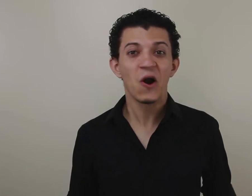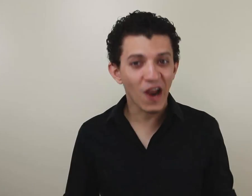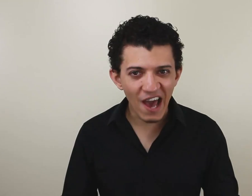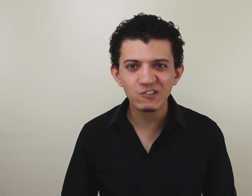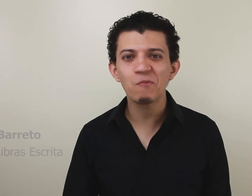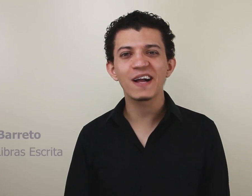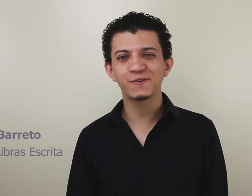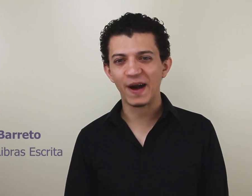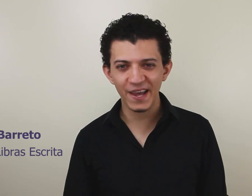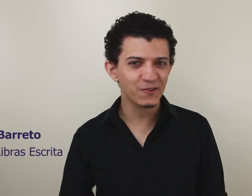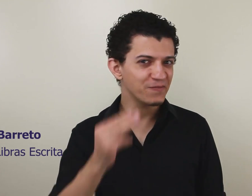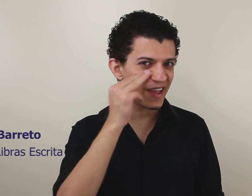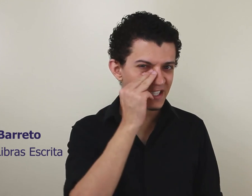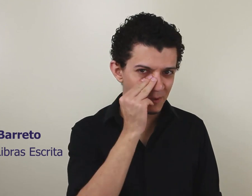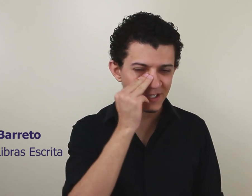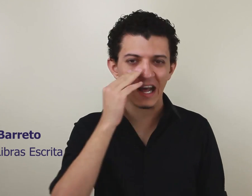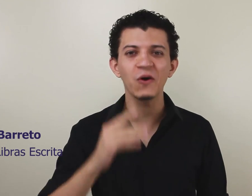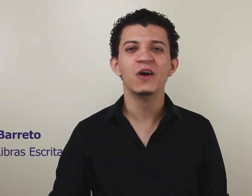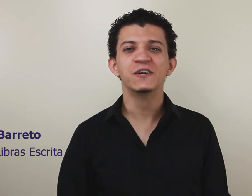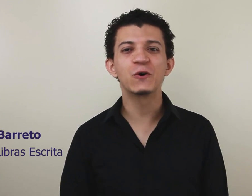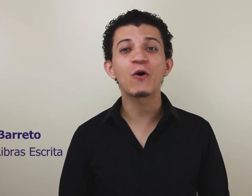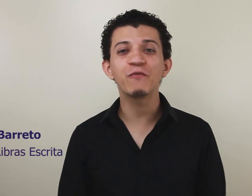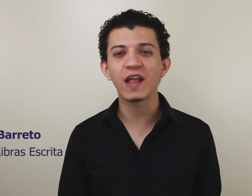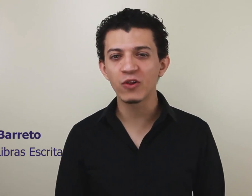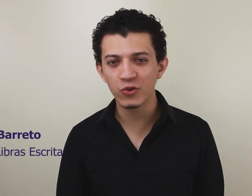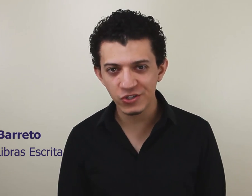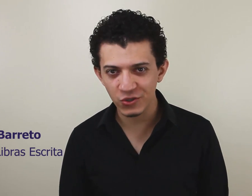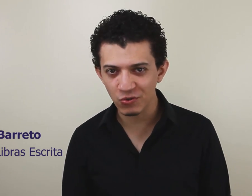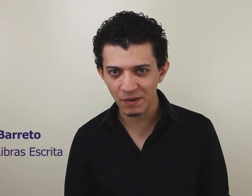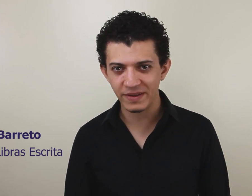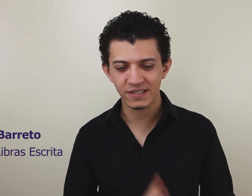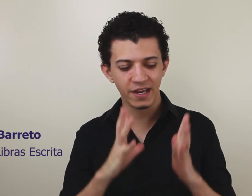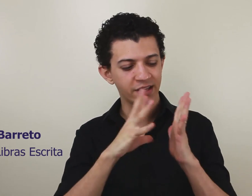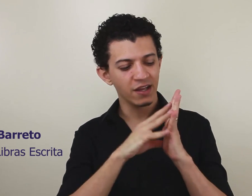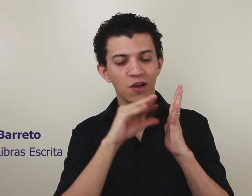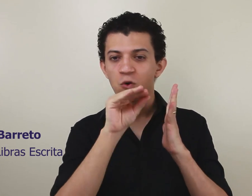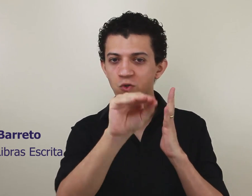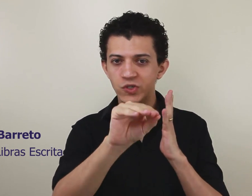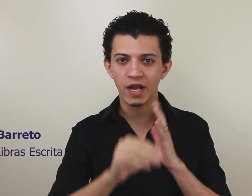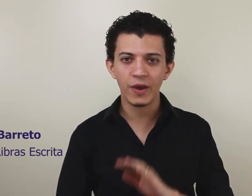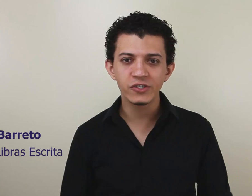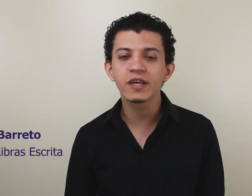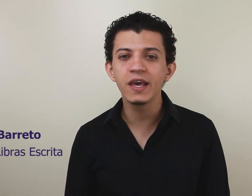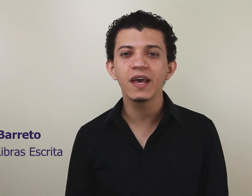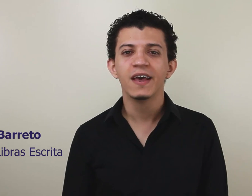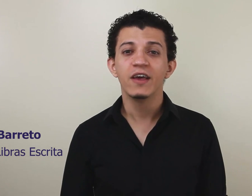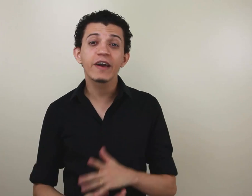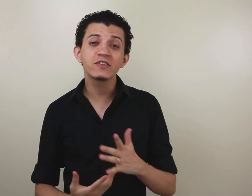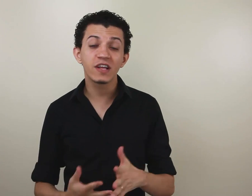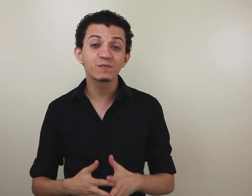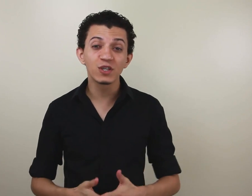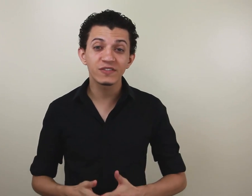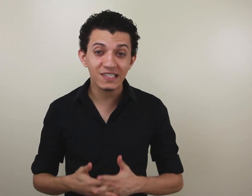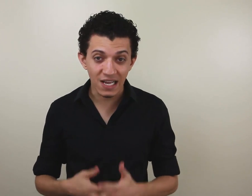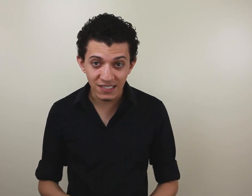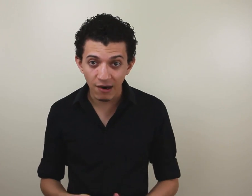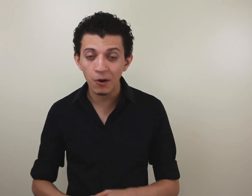Olá, eu sou o Márcio Barreto, esse é o meu sinal, sou cofundador do Instituto Libras Escrita, cujo sinal é este aqui, e eu quero te dar as boas-vindas a essa aula,